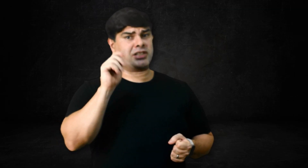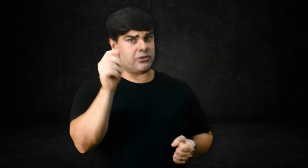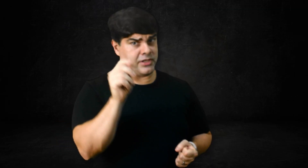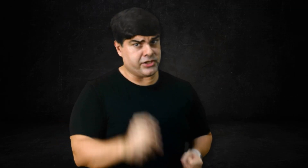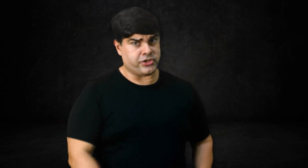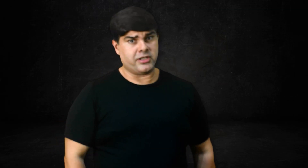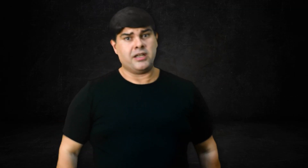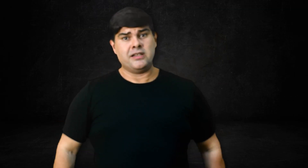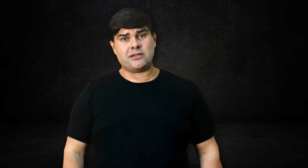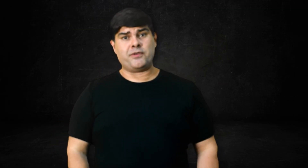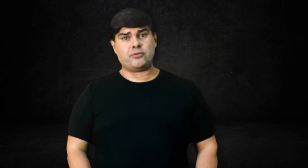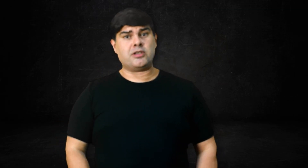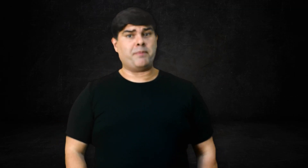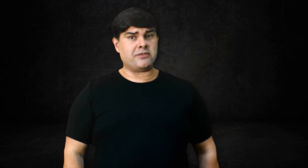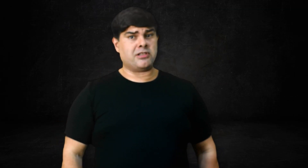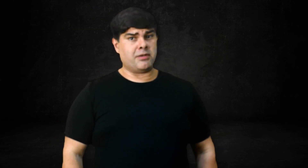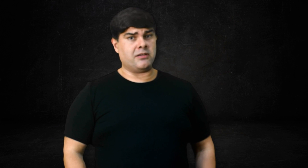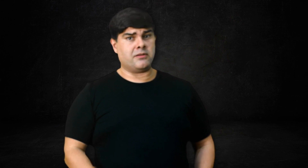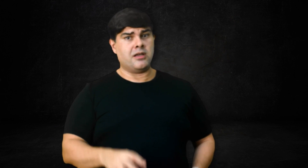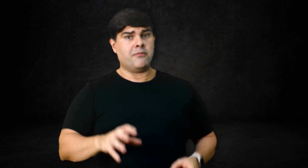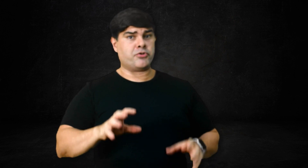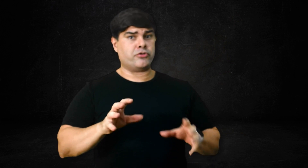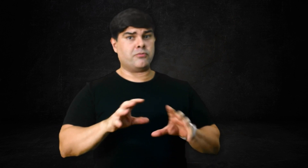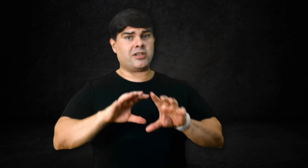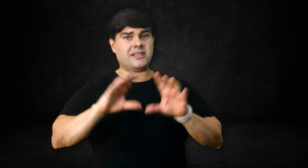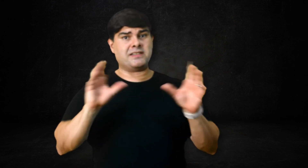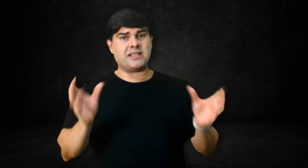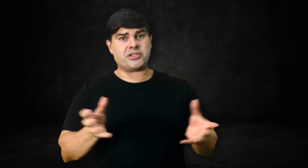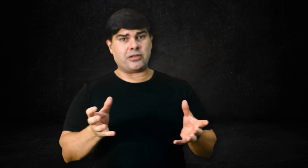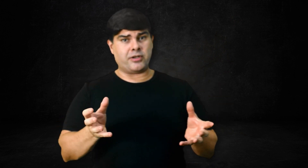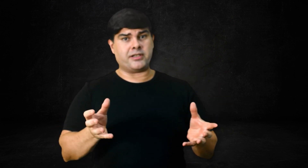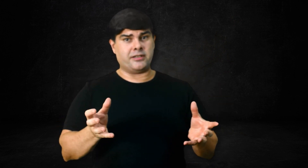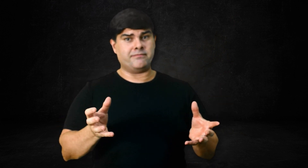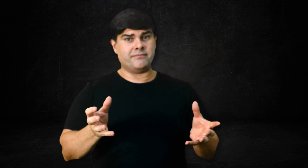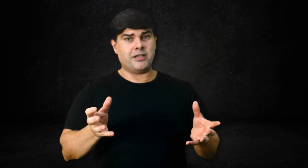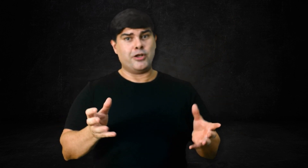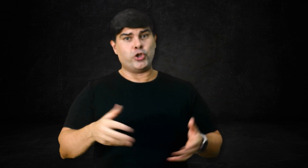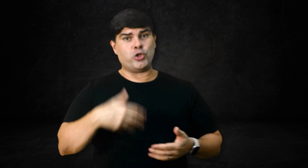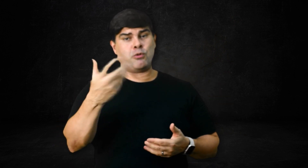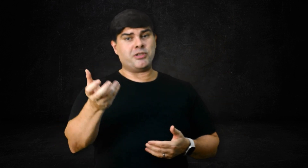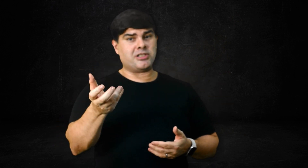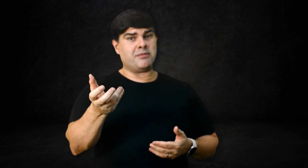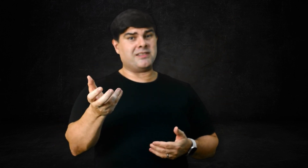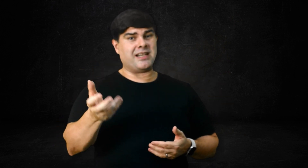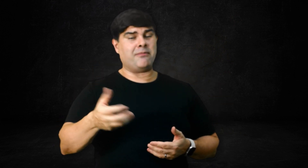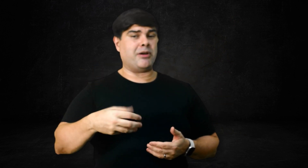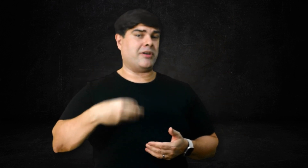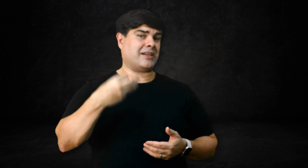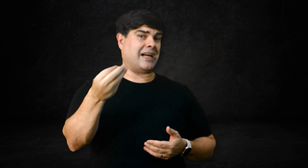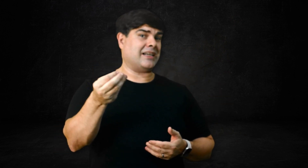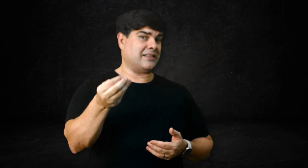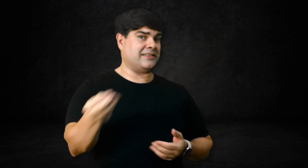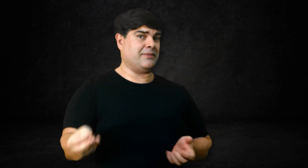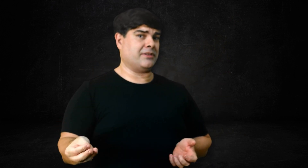calorias são um fator que pesam também. Pois quanto maior a densidade calórica, normalmente também será maior a carga glicêmica.